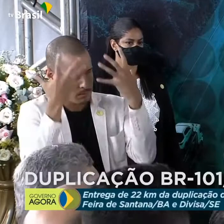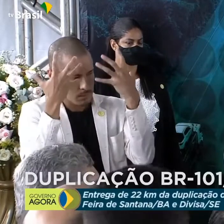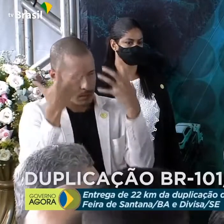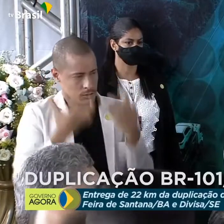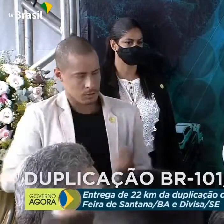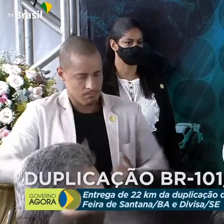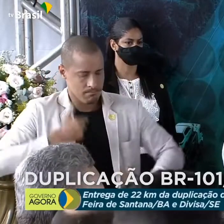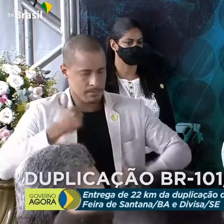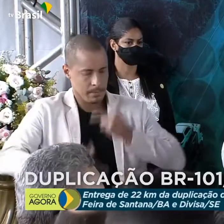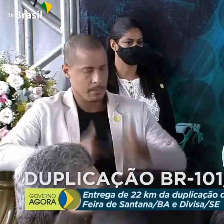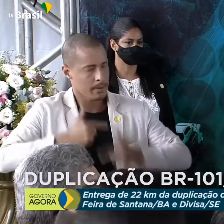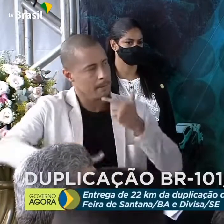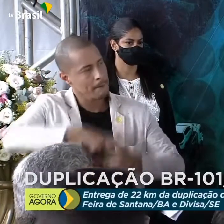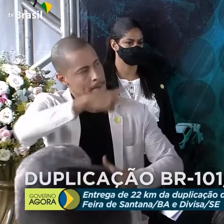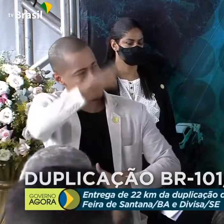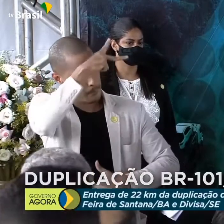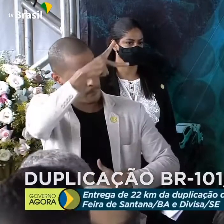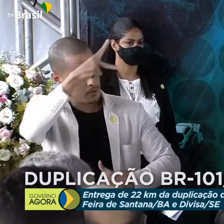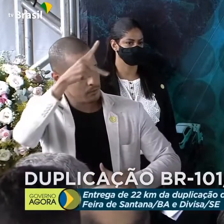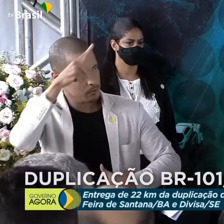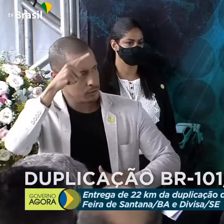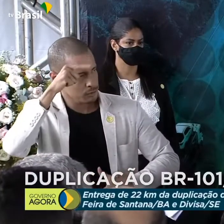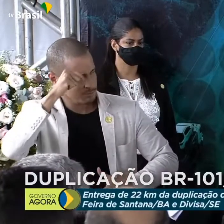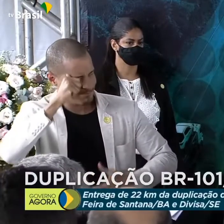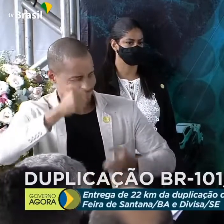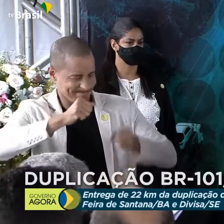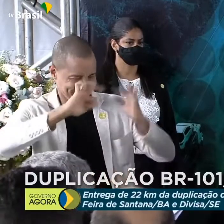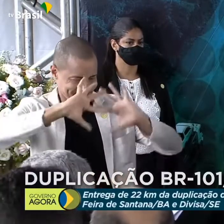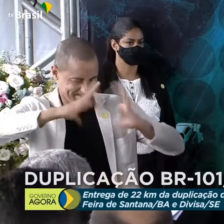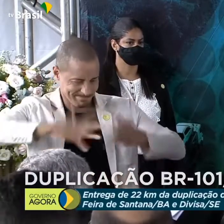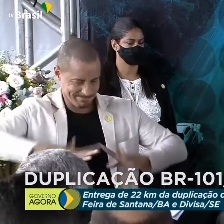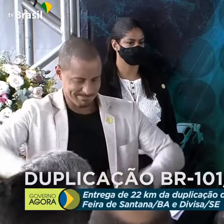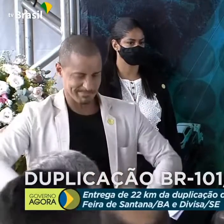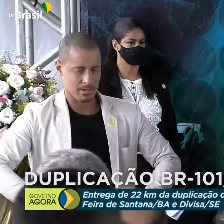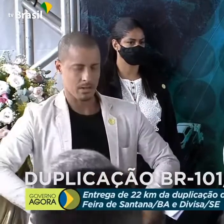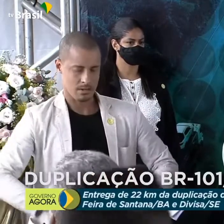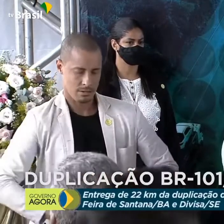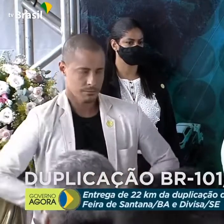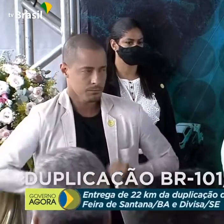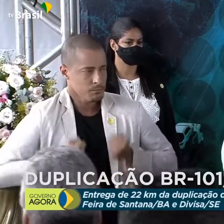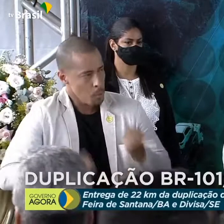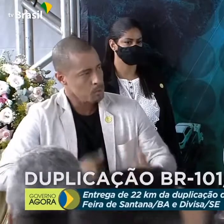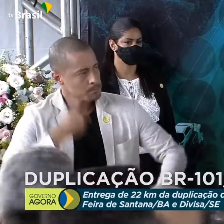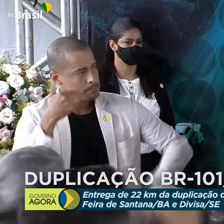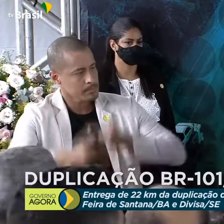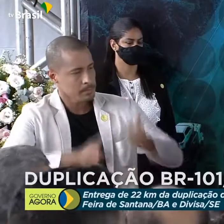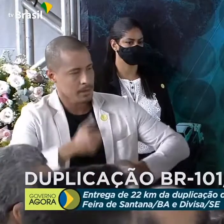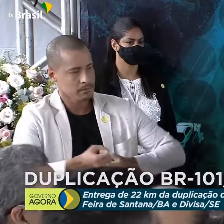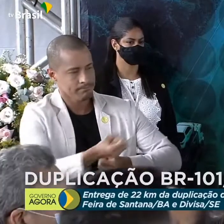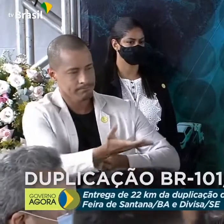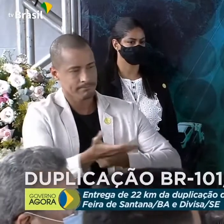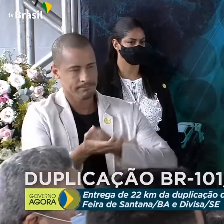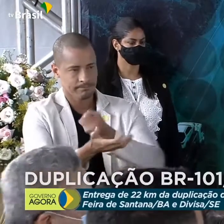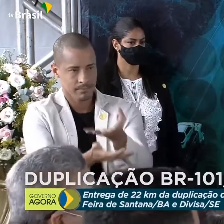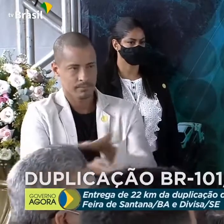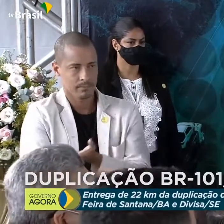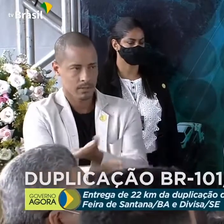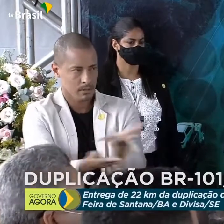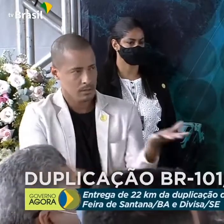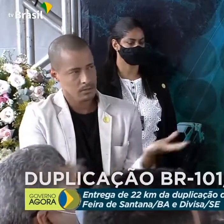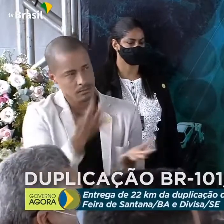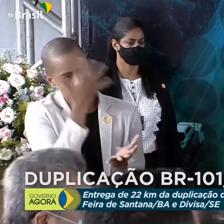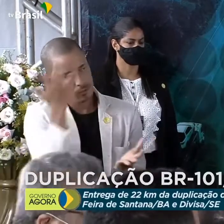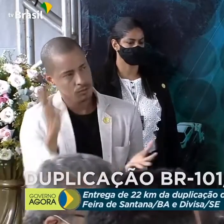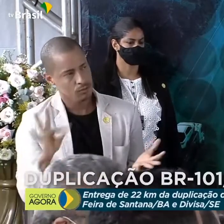conseguiu ainda, com todo o esforço, atrair uma indústria para dar emprego para um povo nosso, que está sofrendo demais, muitos